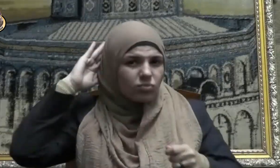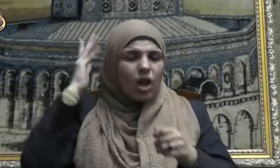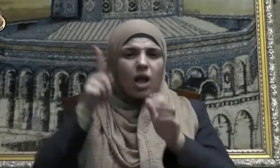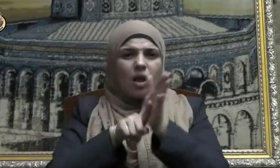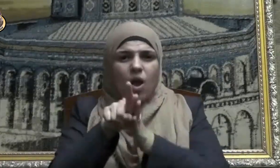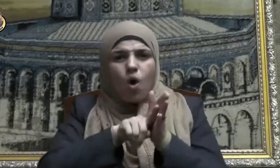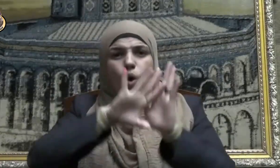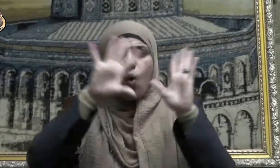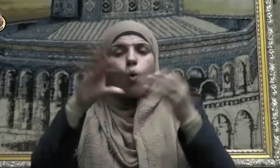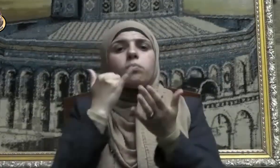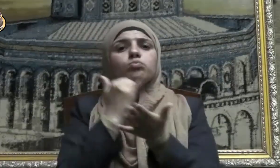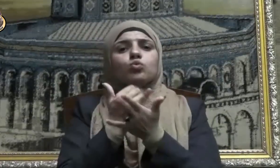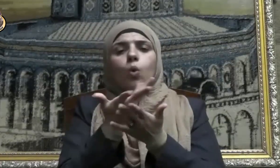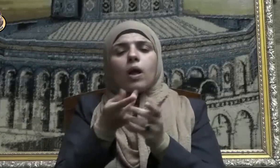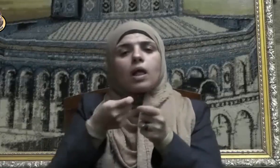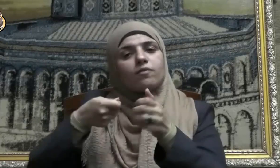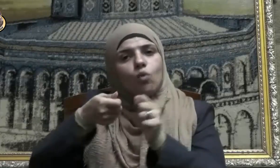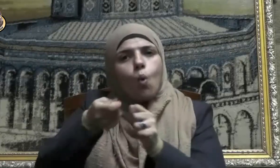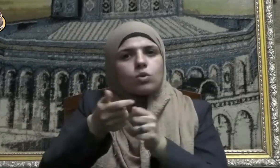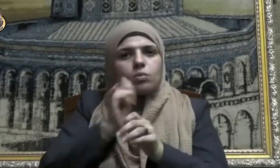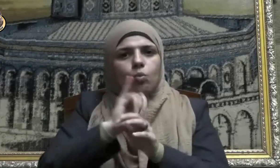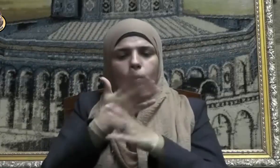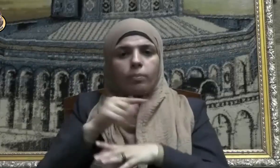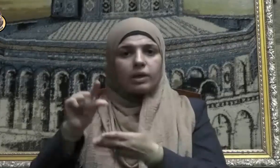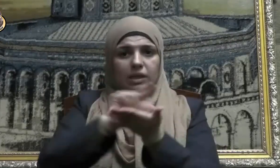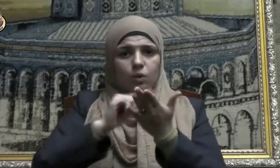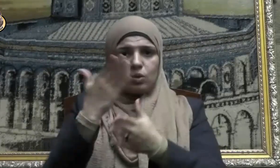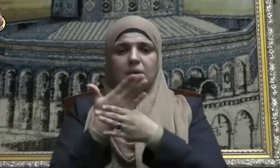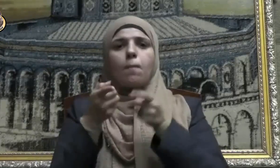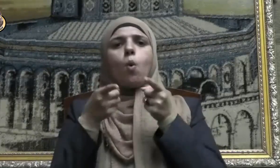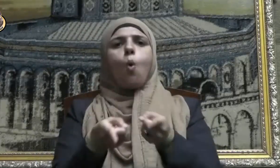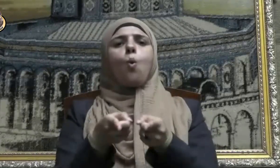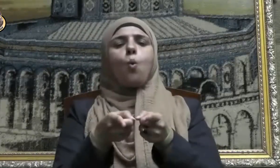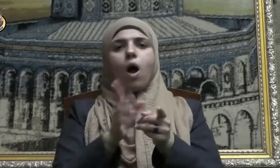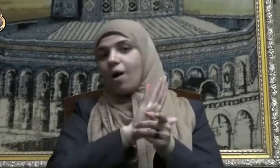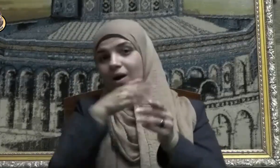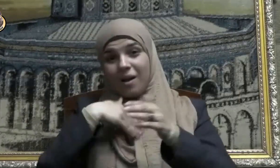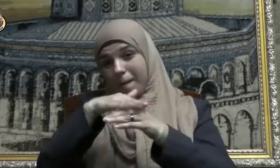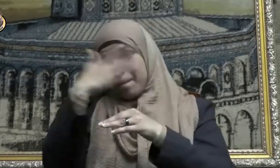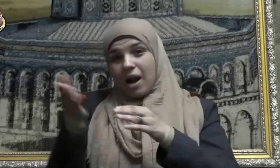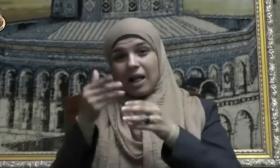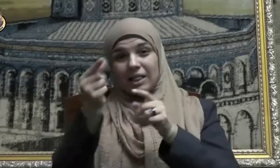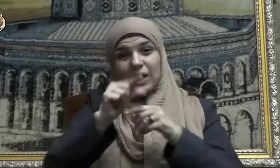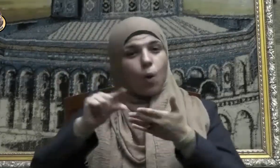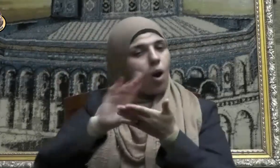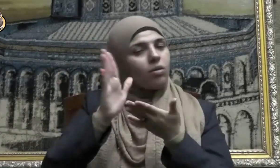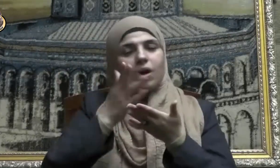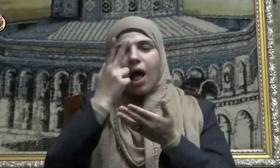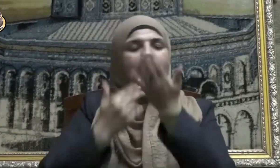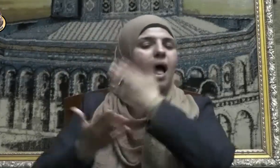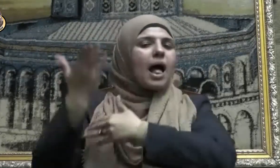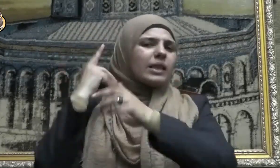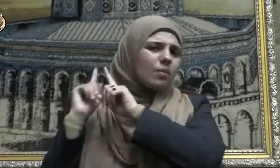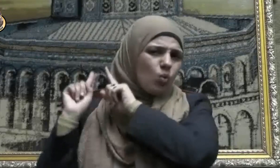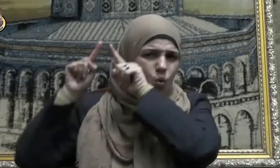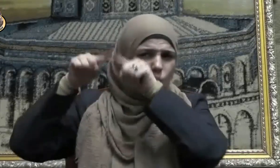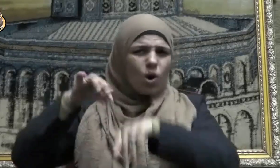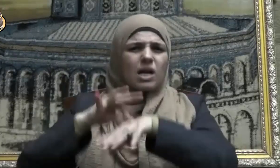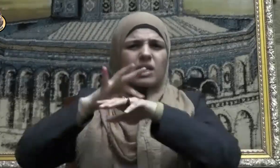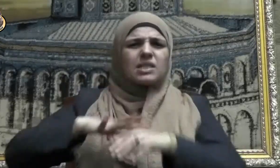حساب وطنهم دور كبير في ذلك على مدار التاريخ البشري فدائما